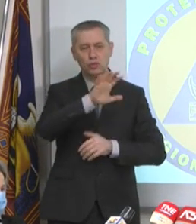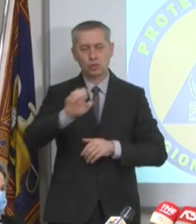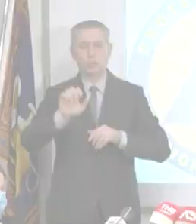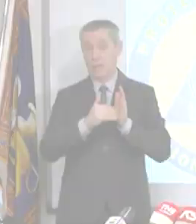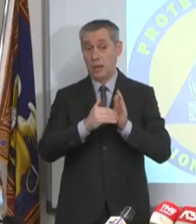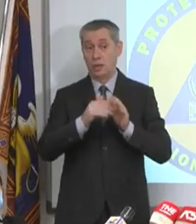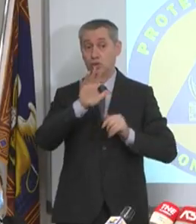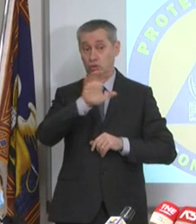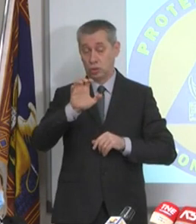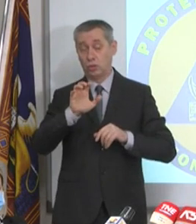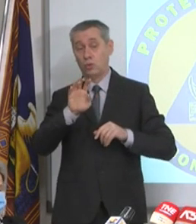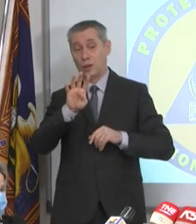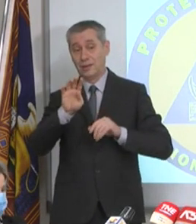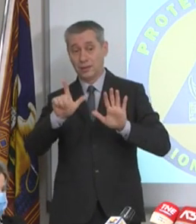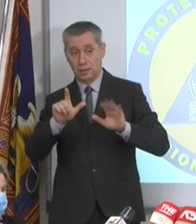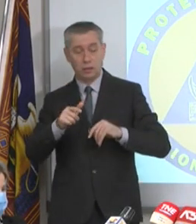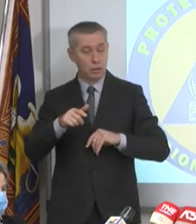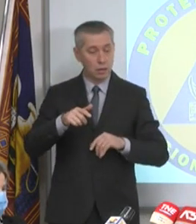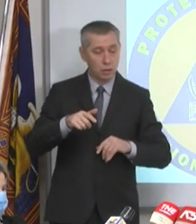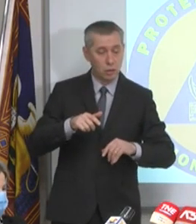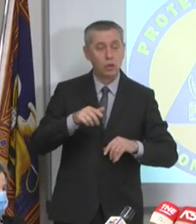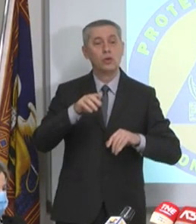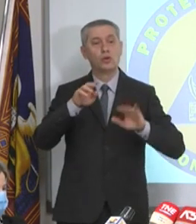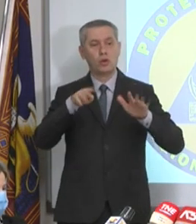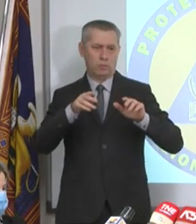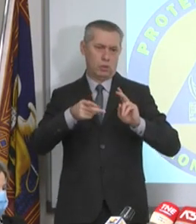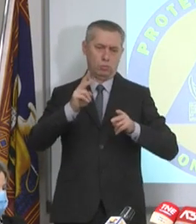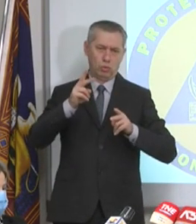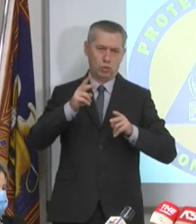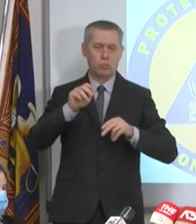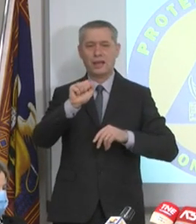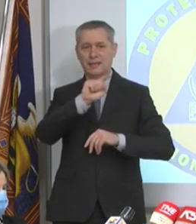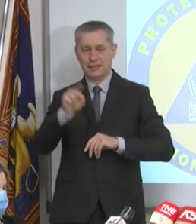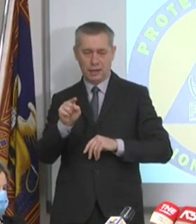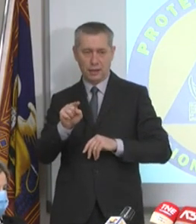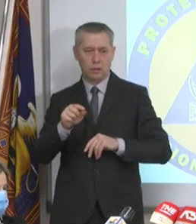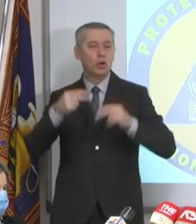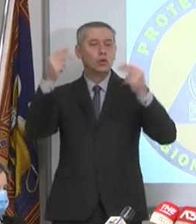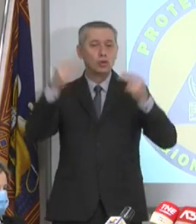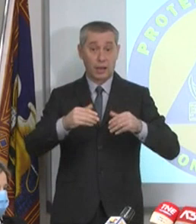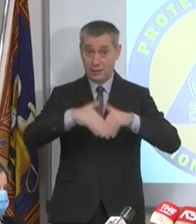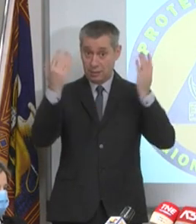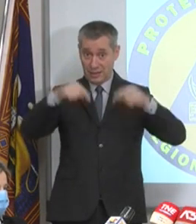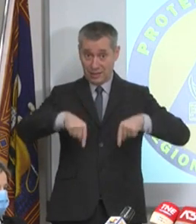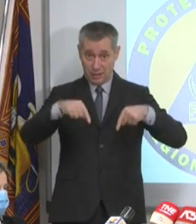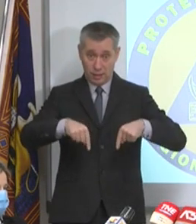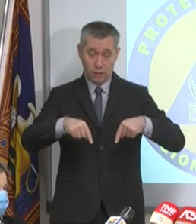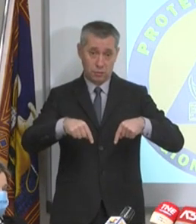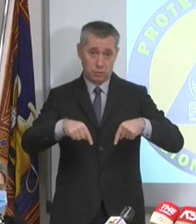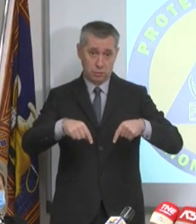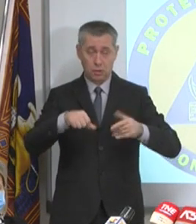Moderna e 99.429 AstraZeneca. In totale stamattina l'apertura